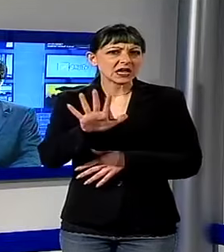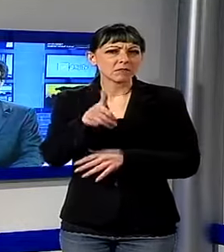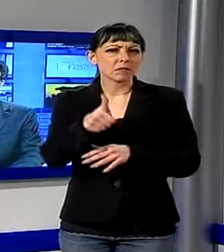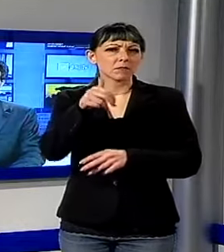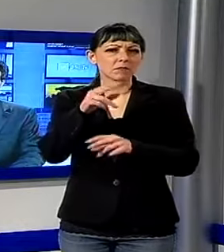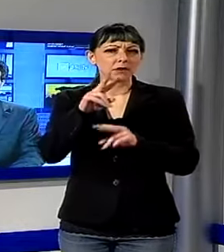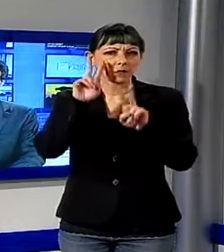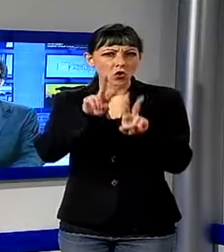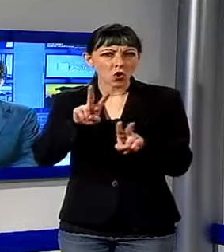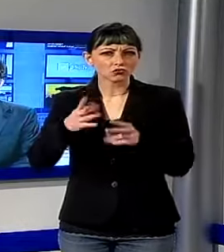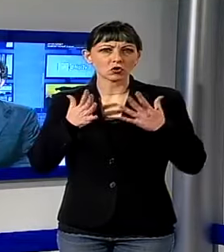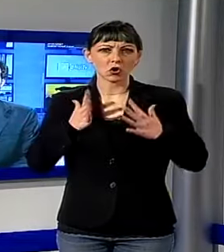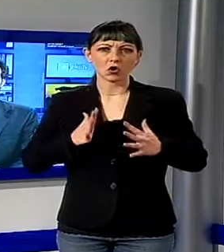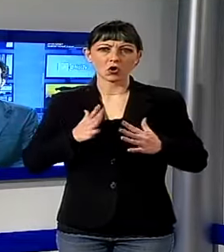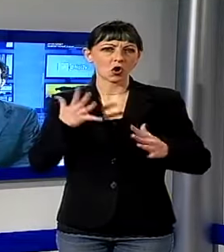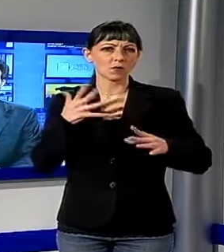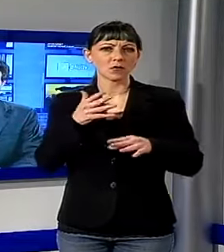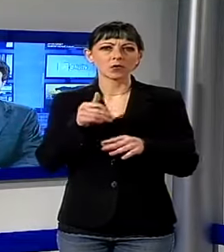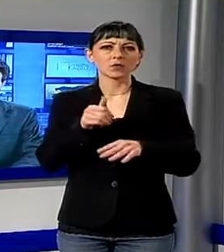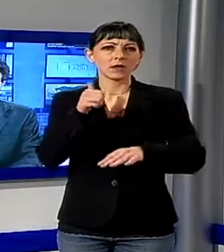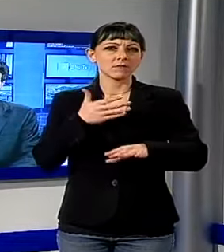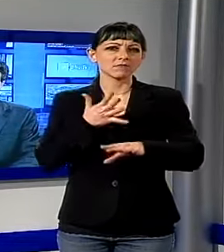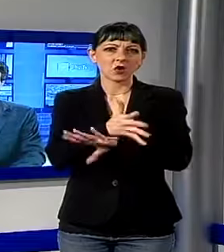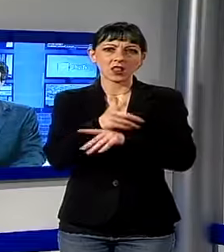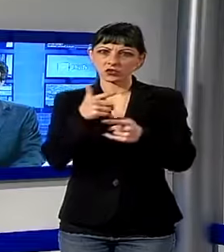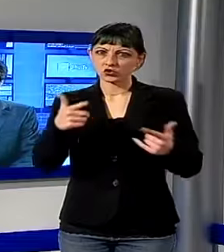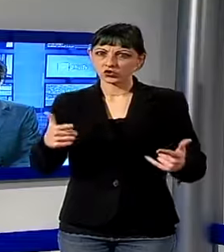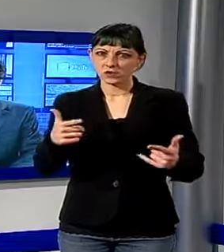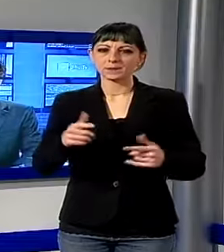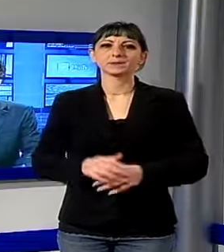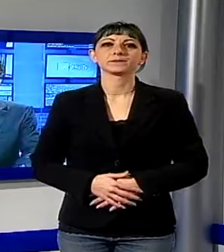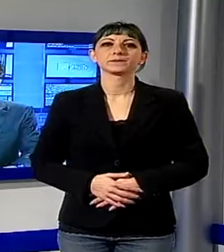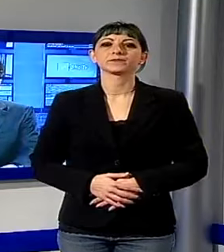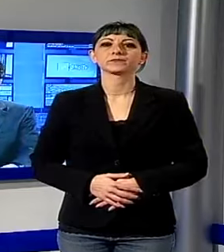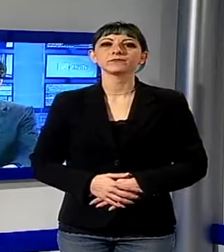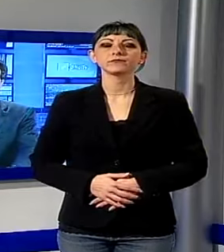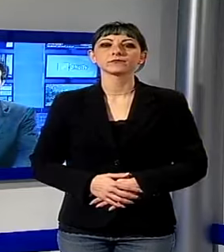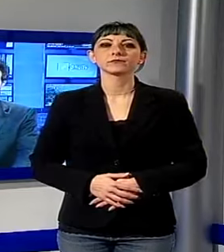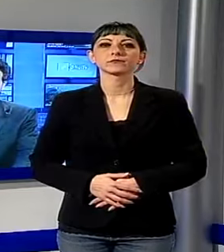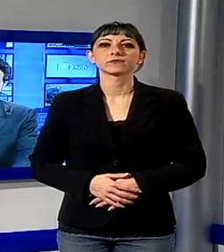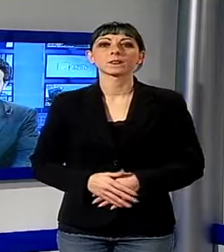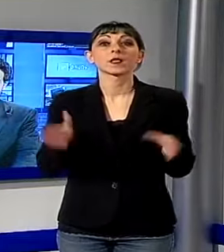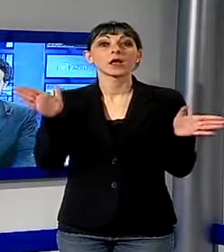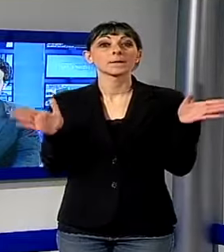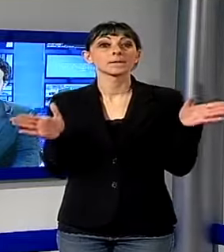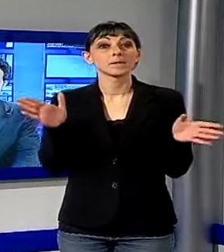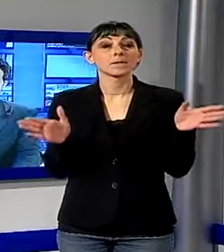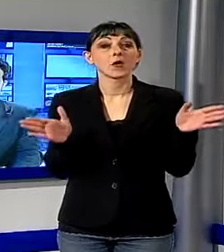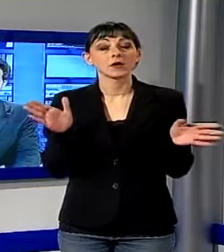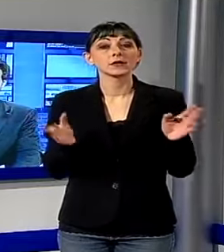del medico legale dell'ASL 12. E ancora la Polizia Municipale di Camaiore ha contestato due